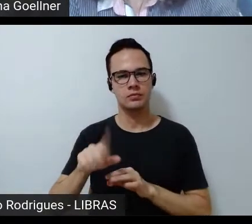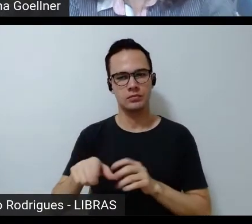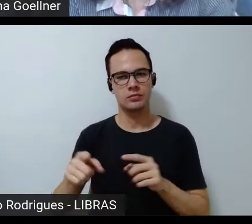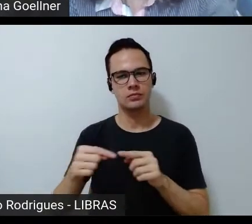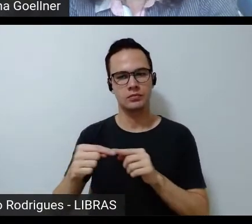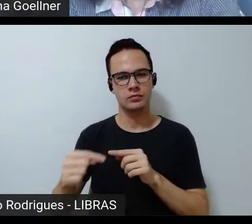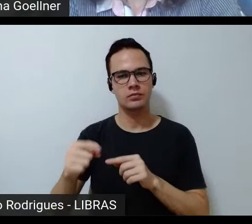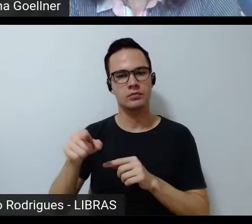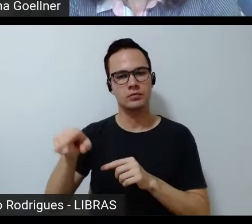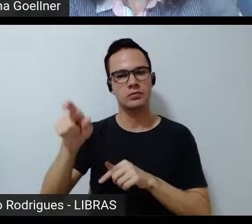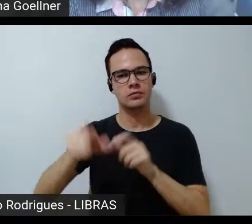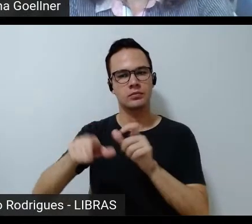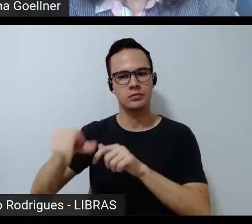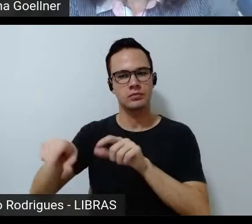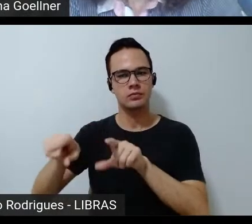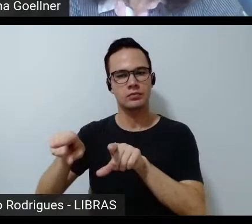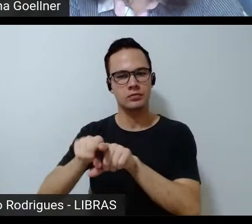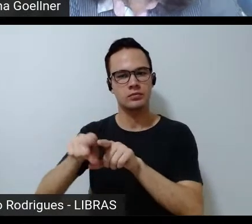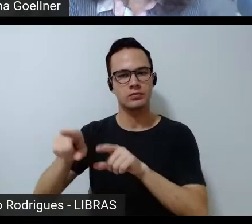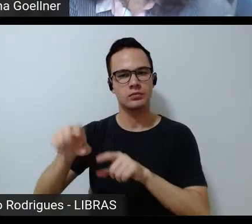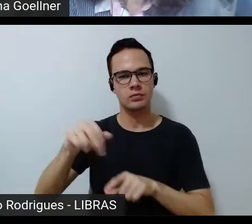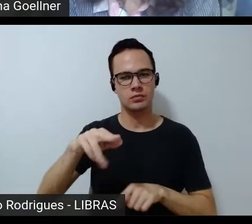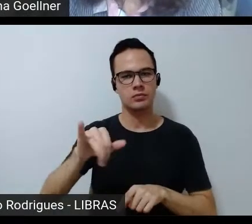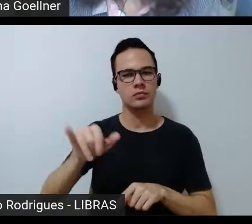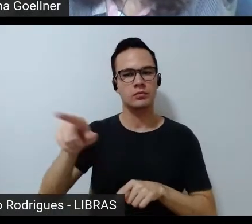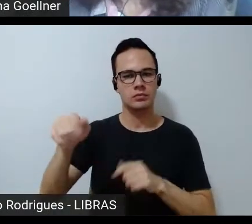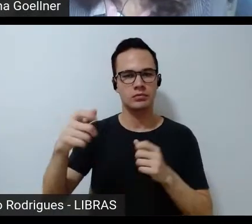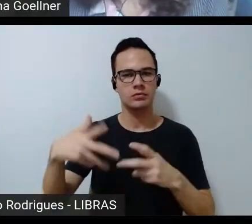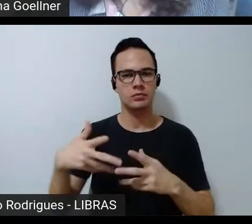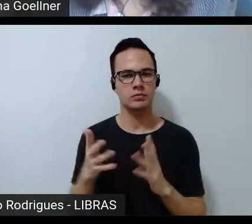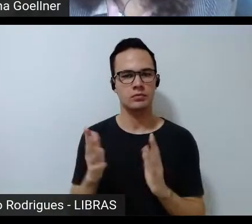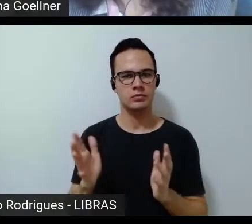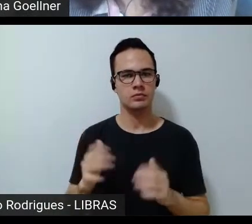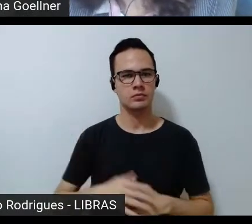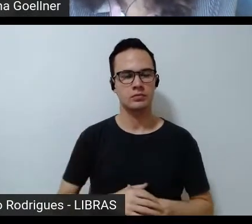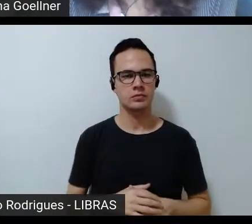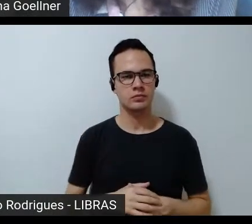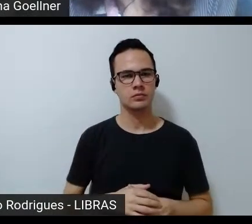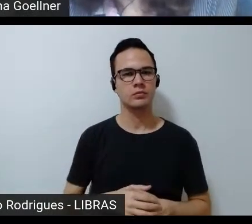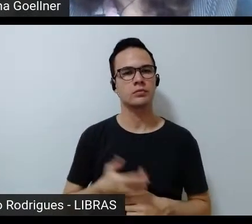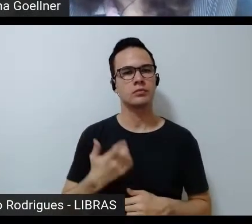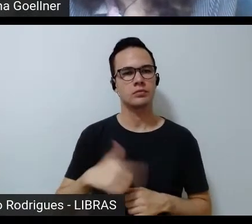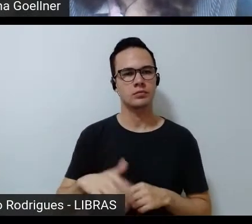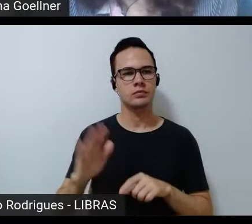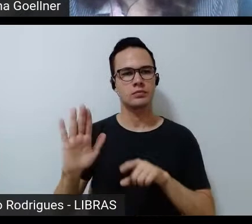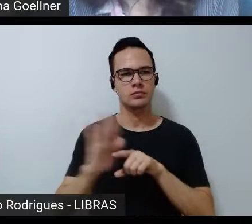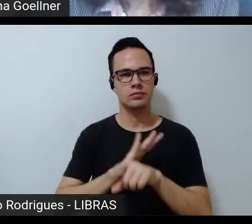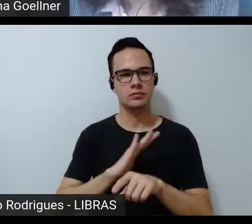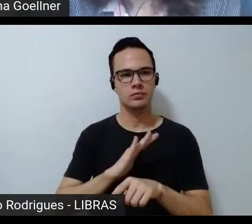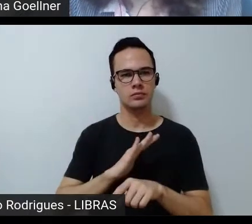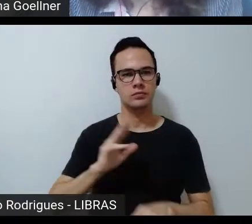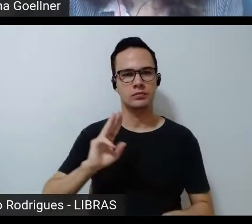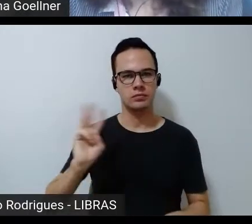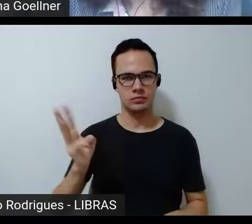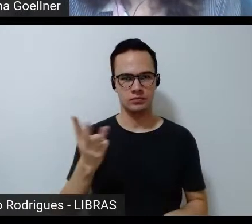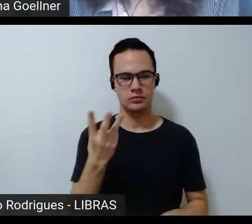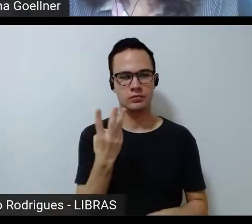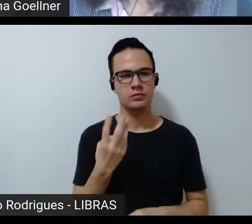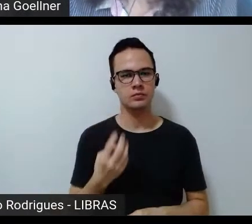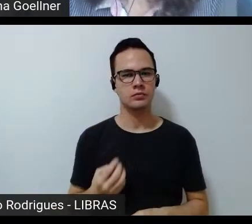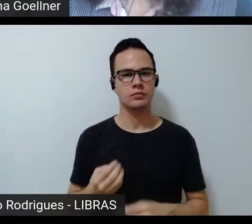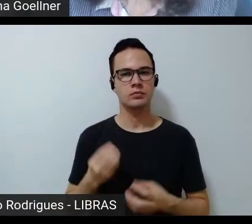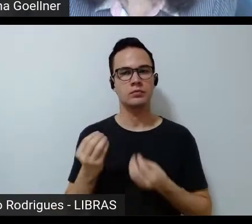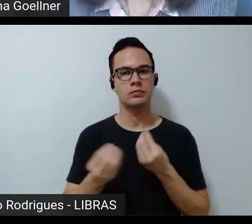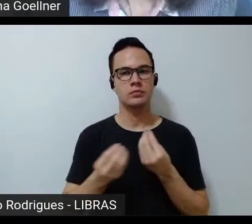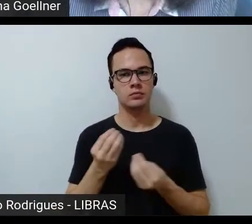os sujeitos como também já falou Eni e Kátia tem uma pergunta que é para as três é como